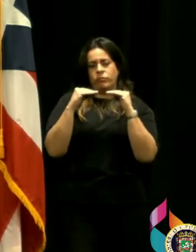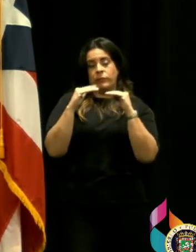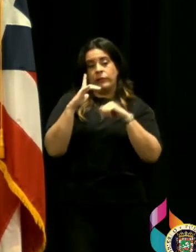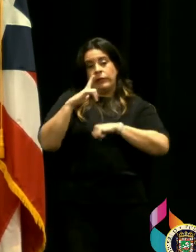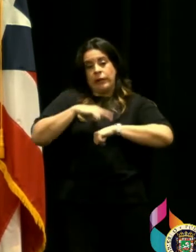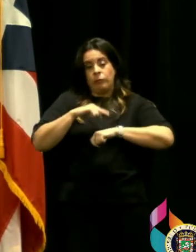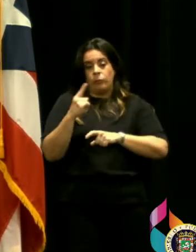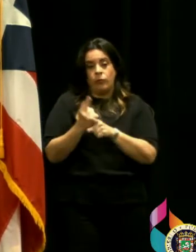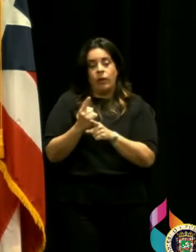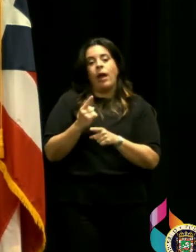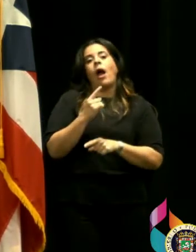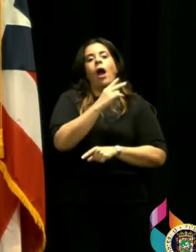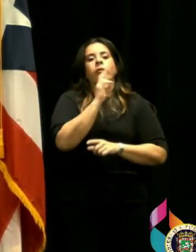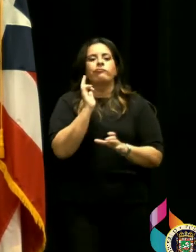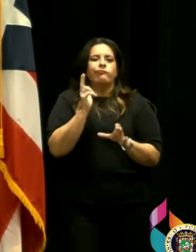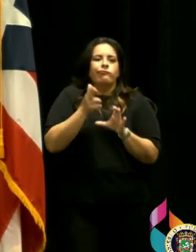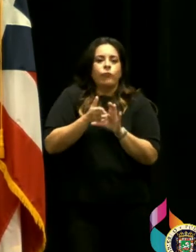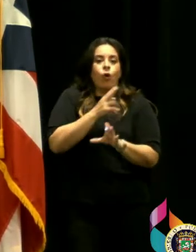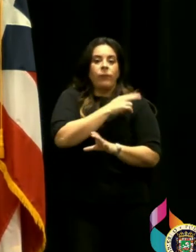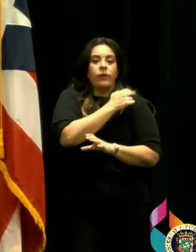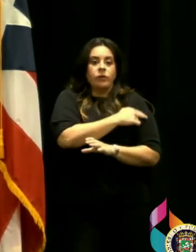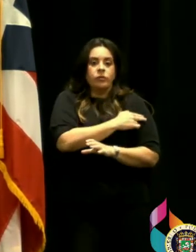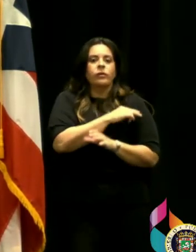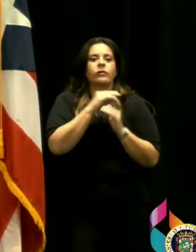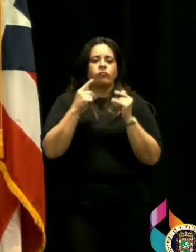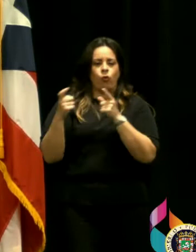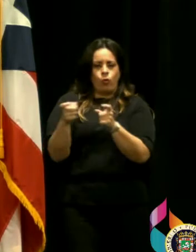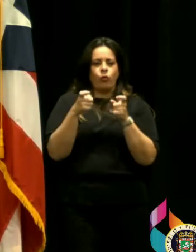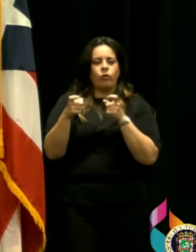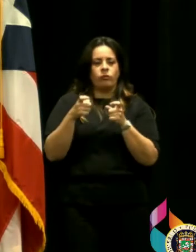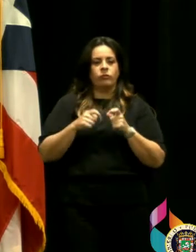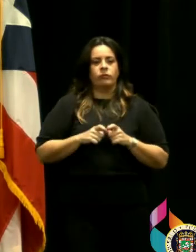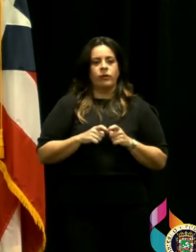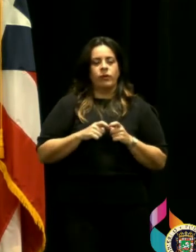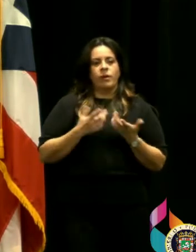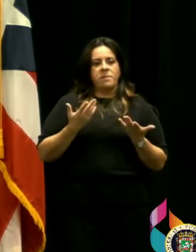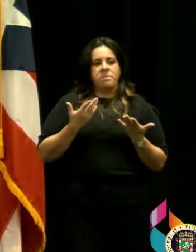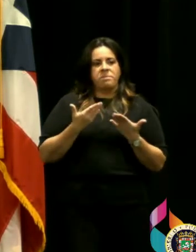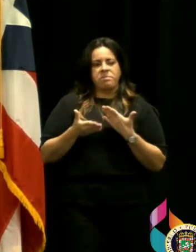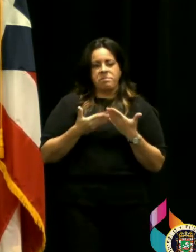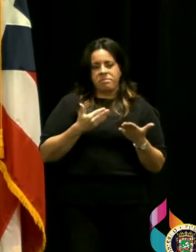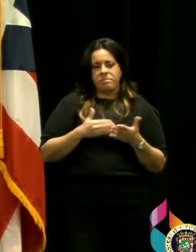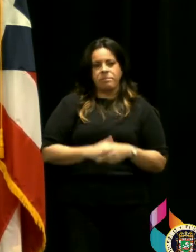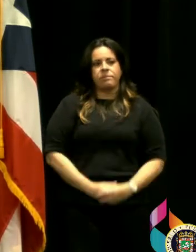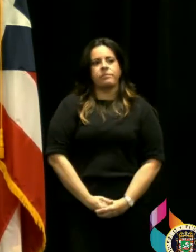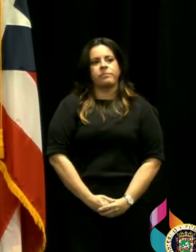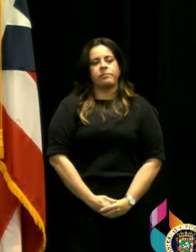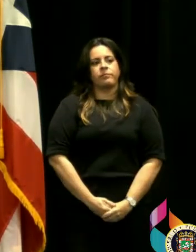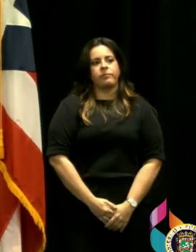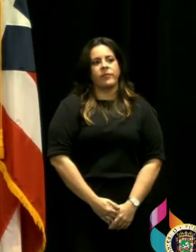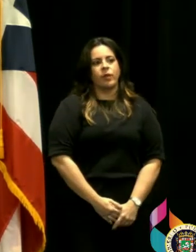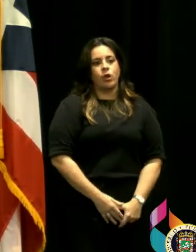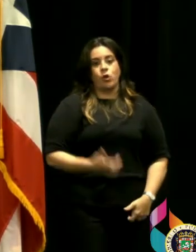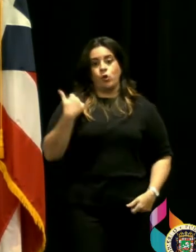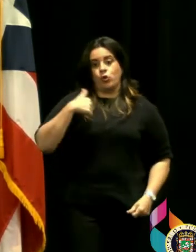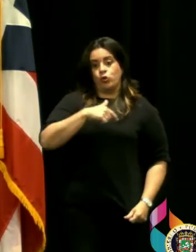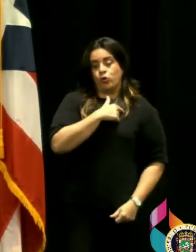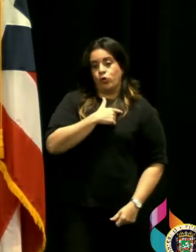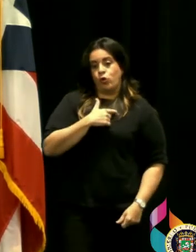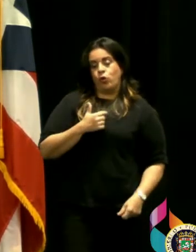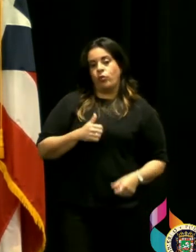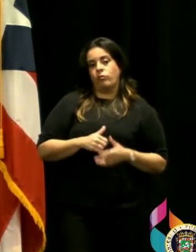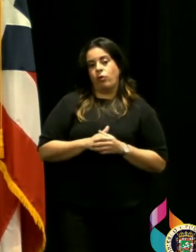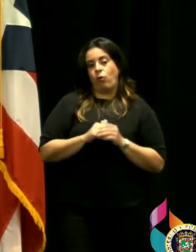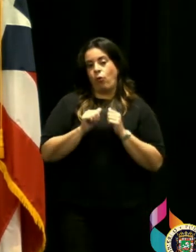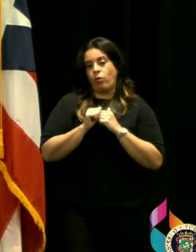el número de hospitalizaciones de todas maneras aquí estamos continuamos